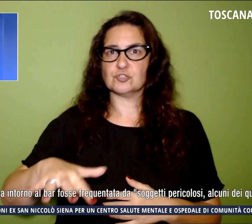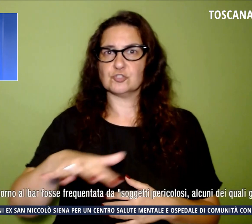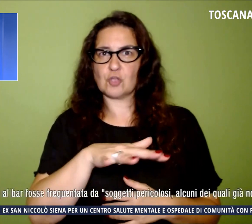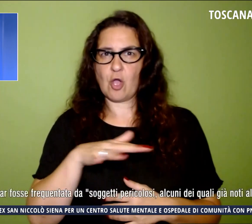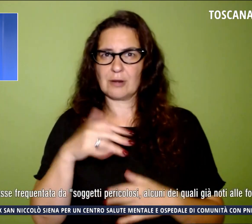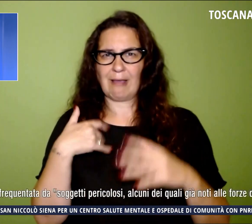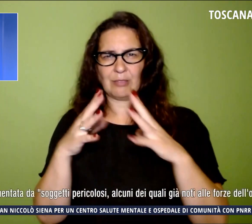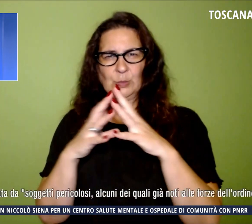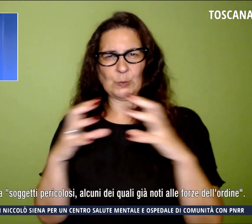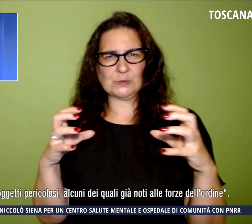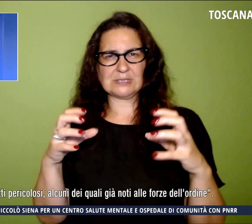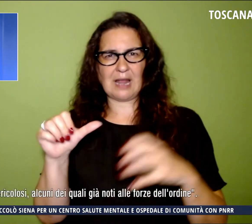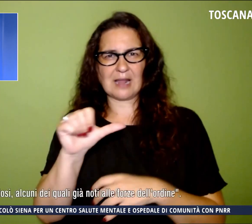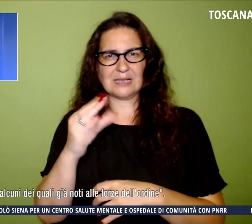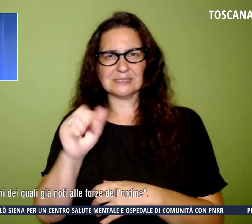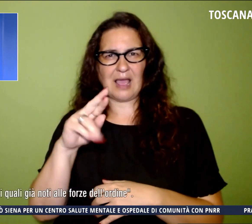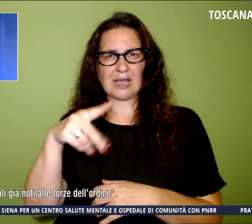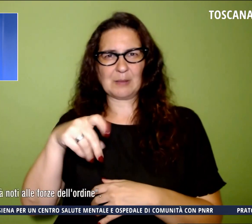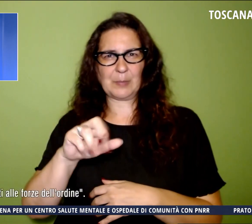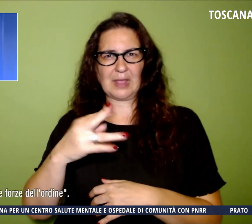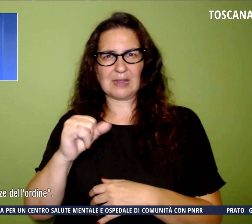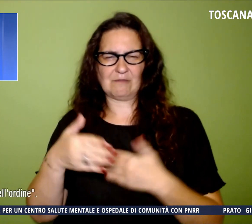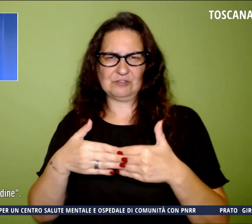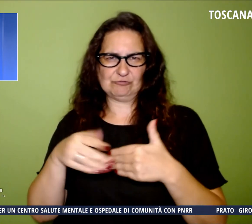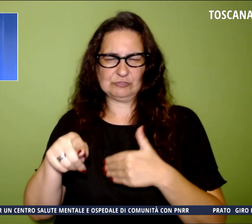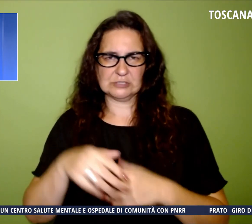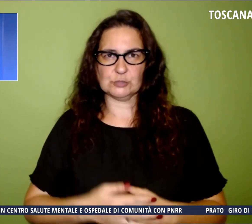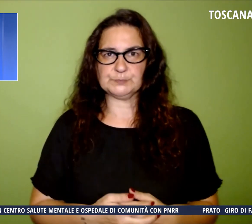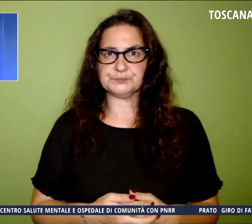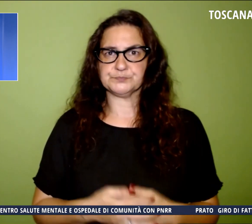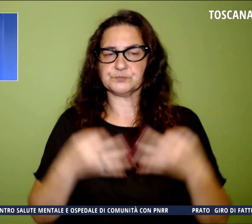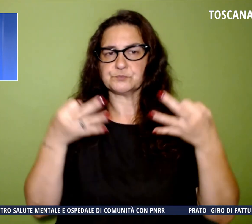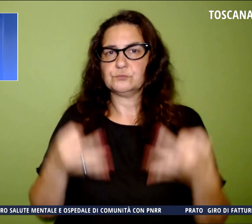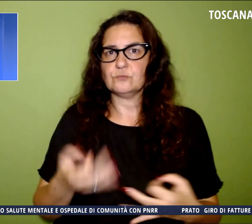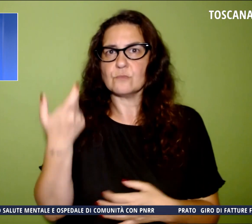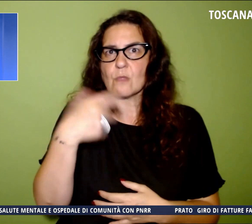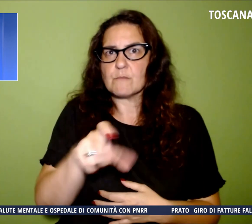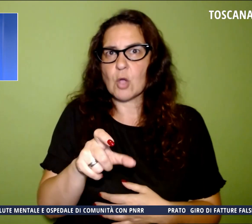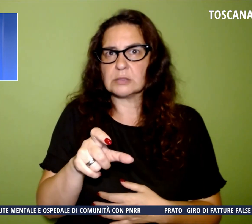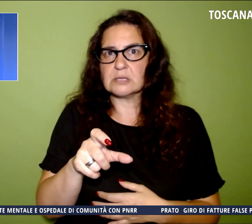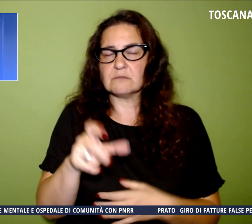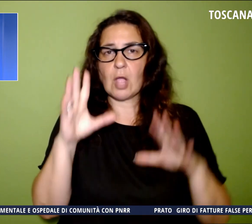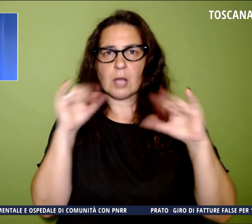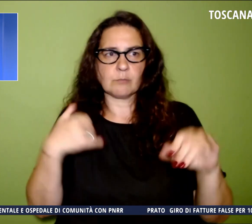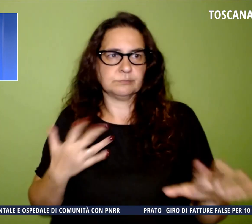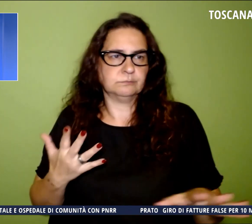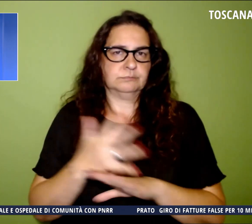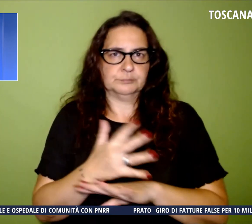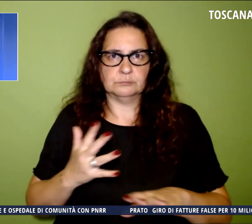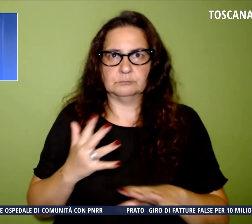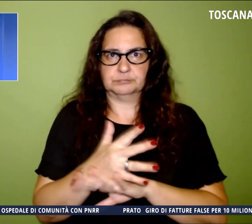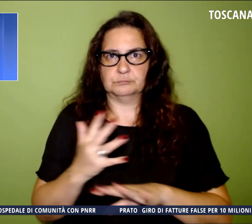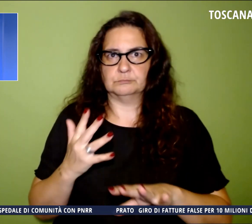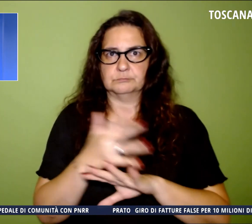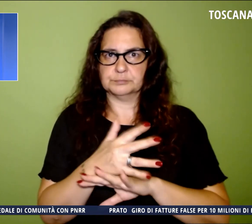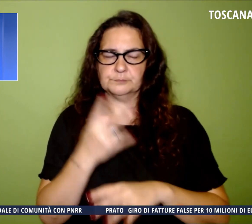Scarperia. La decisione è stata adottata a seguito degli interventi dei carabinieri che avrebbero messo in evidenza